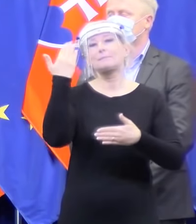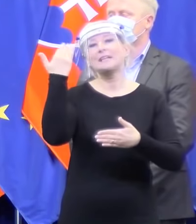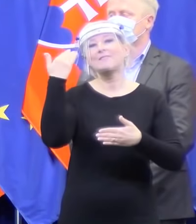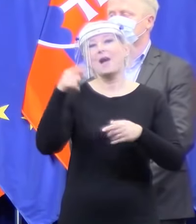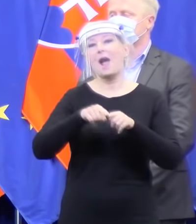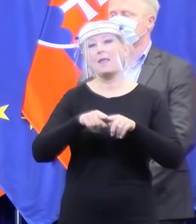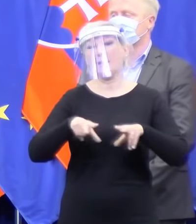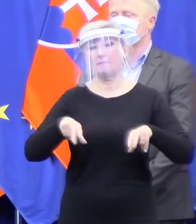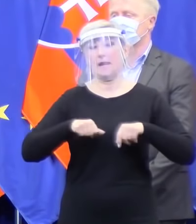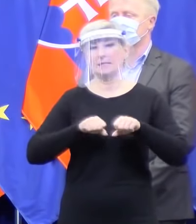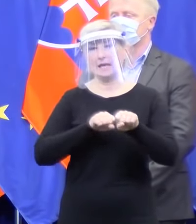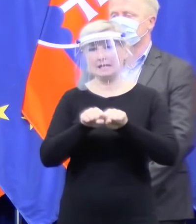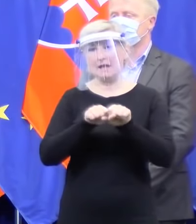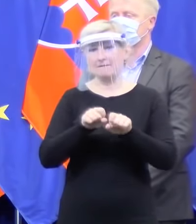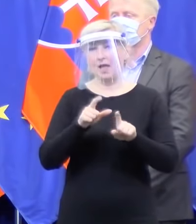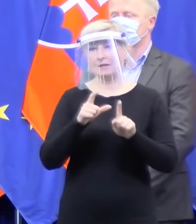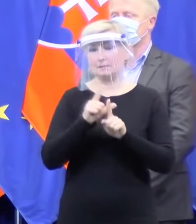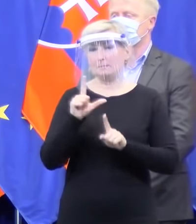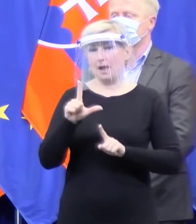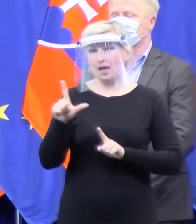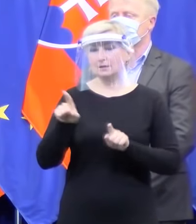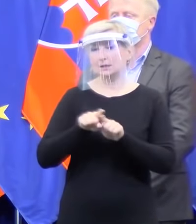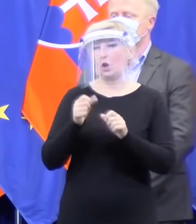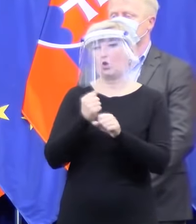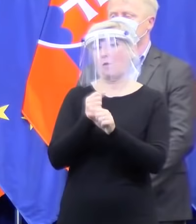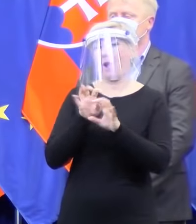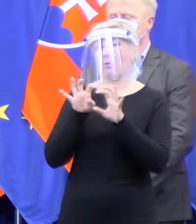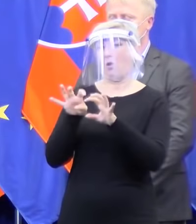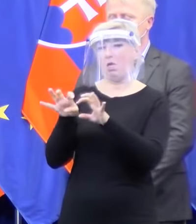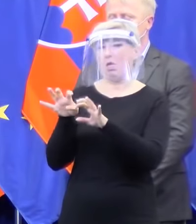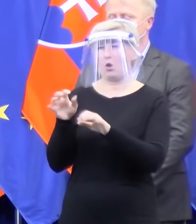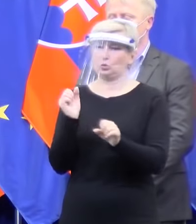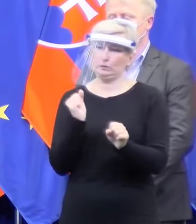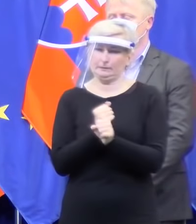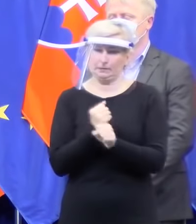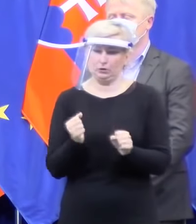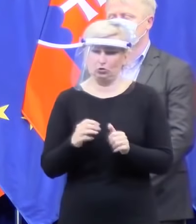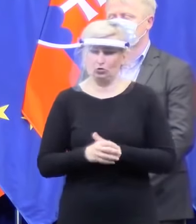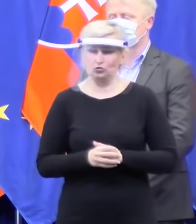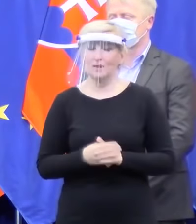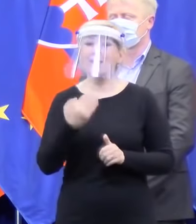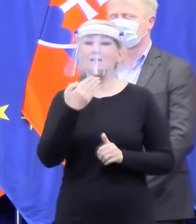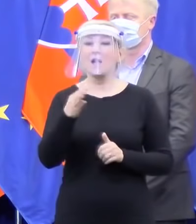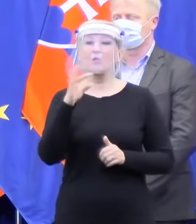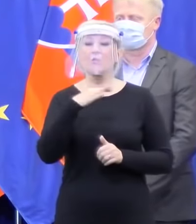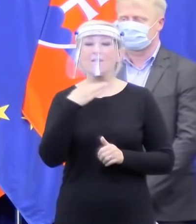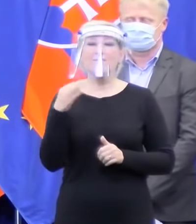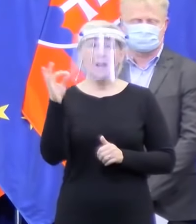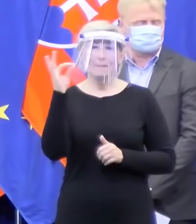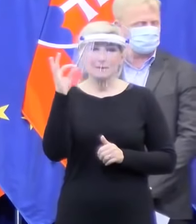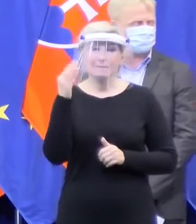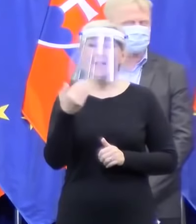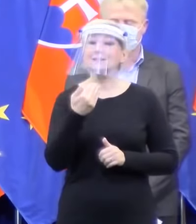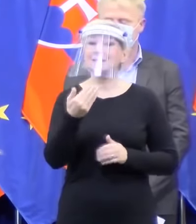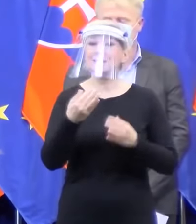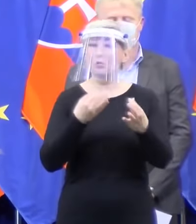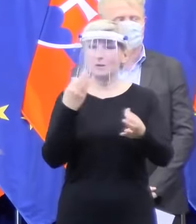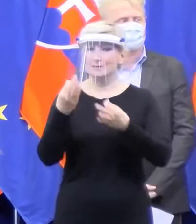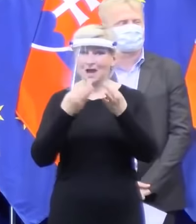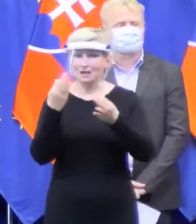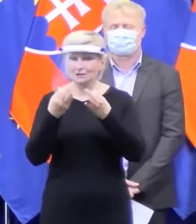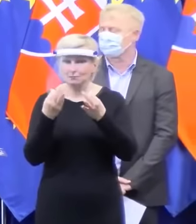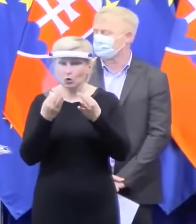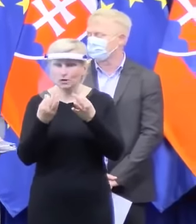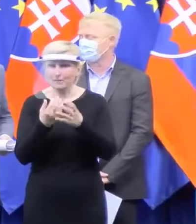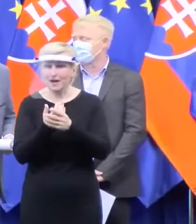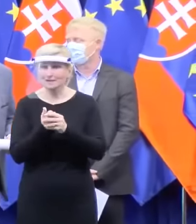tak straší bubákom, ktorý neexistuje. Ďakujem veľmi pekne. Dovidenia. Ďakujeme, pán premiér. Pani ministri, ďakujeme za informácie. Milí kolegovia, vám